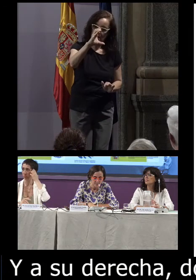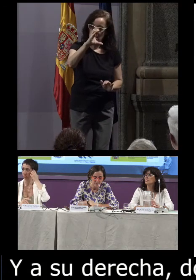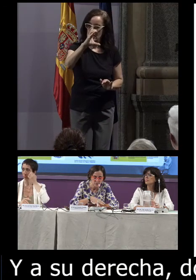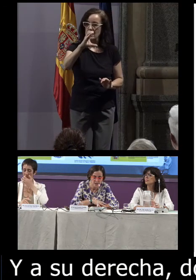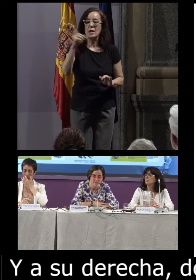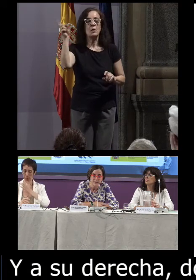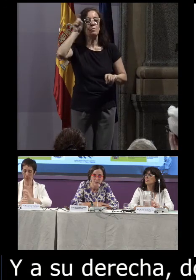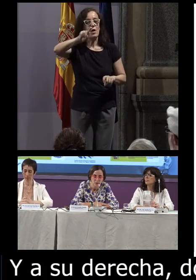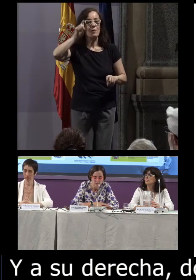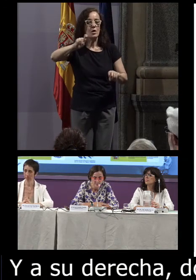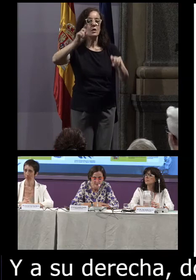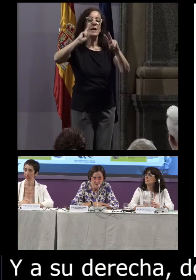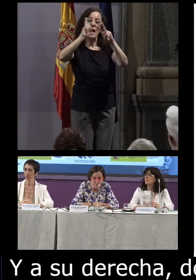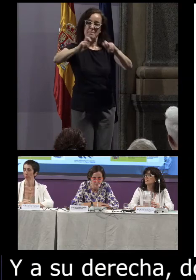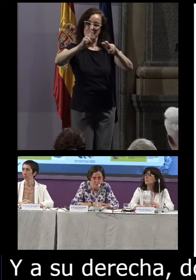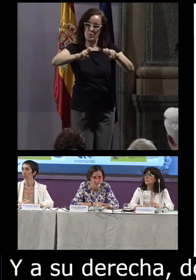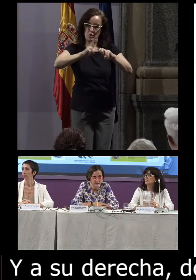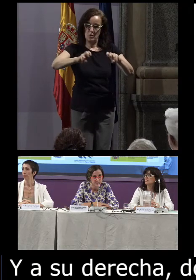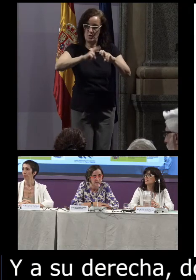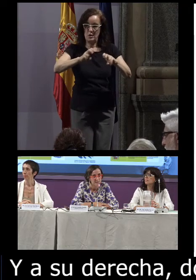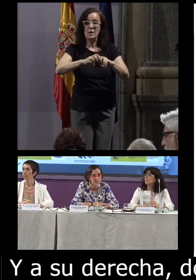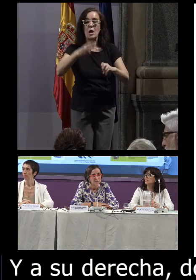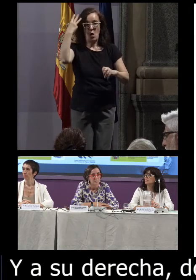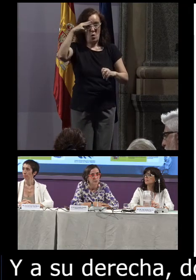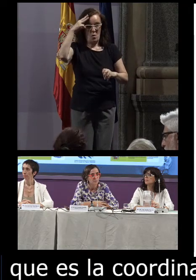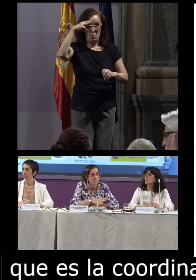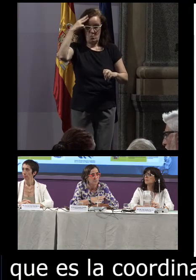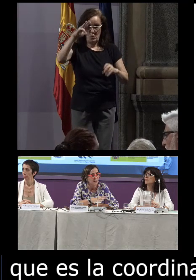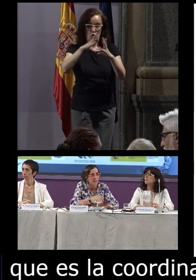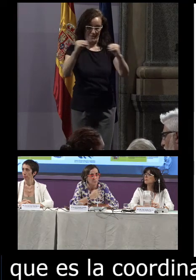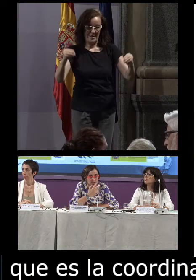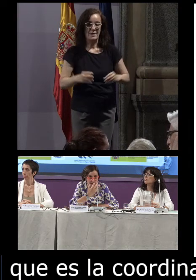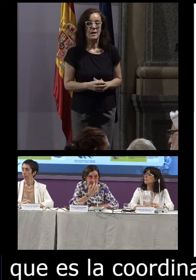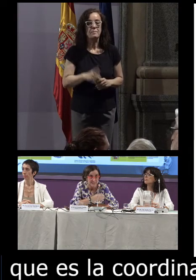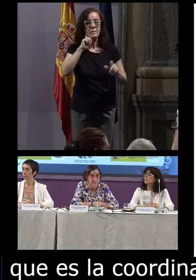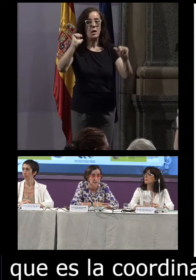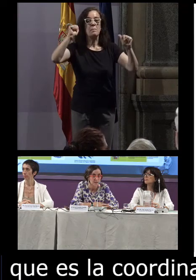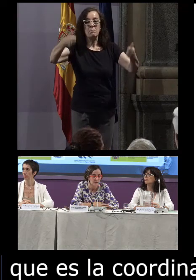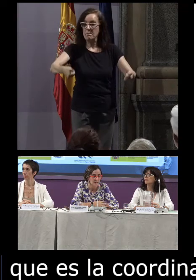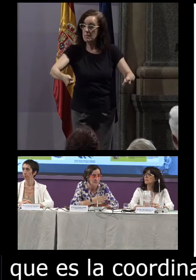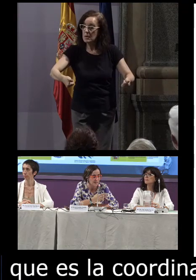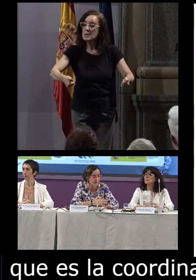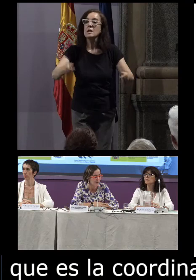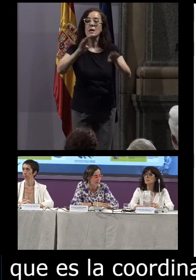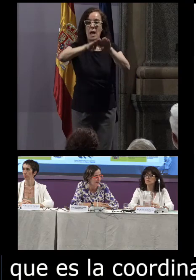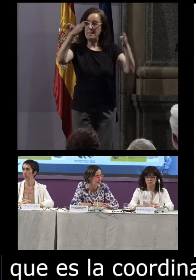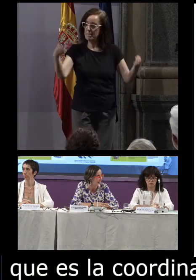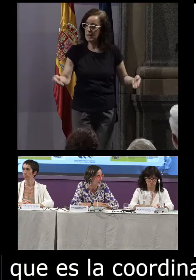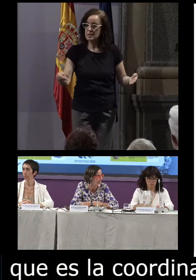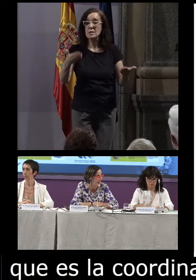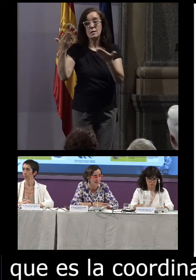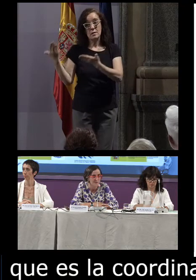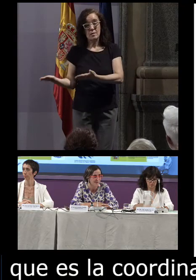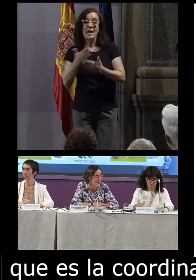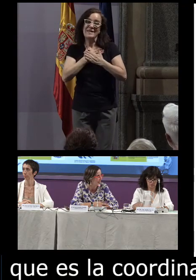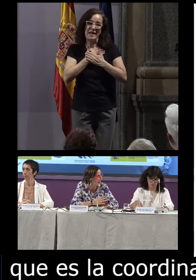y profesora e investigadora de la Universidad Pompeu Fabra. Bueno, pues vamos a dar comienzo a esas intervenciones en la mesa dando la palabra a